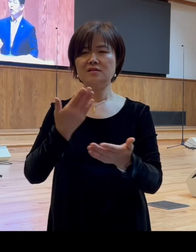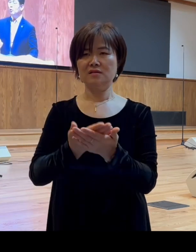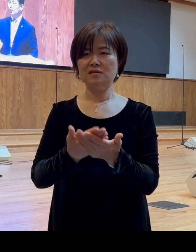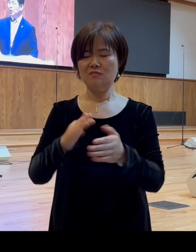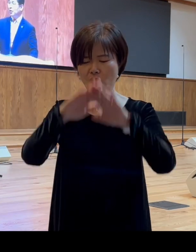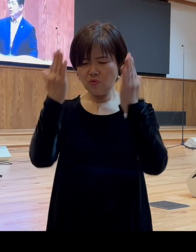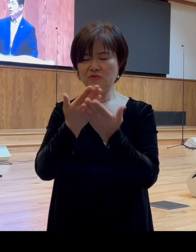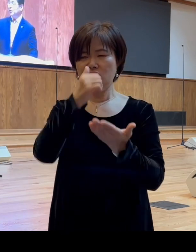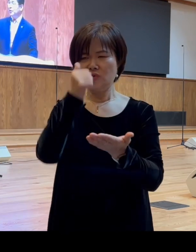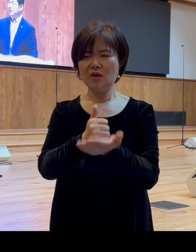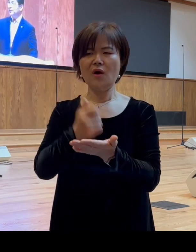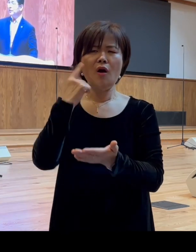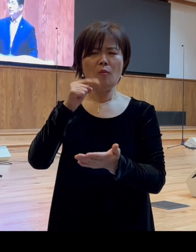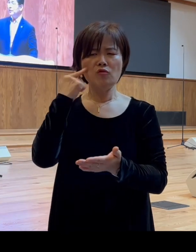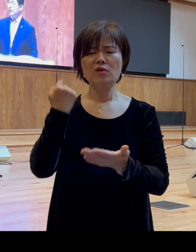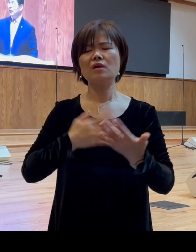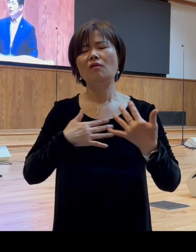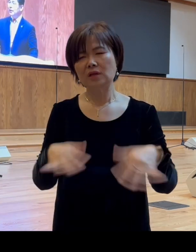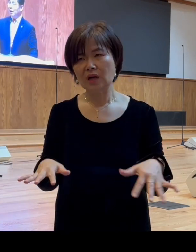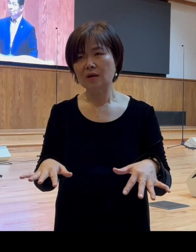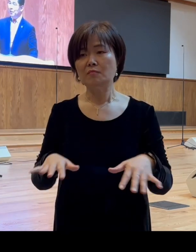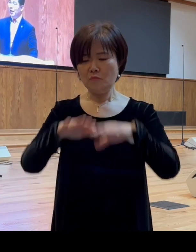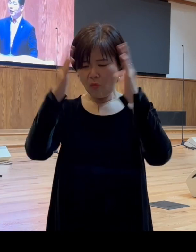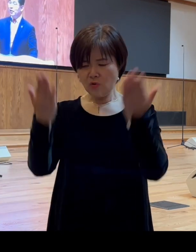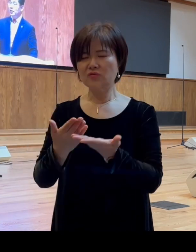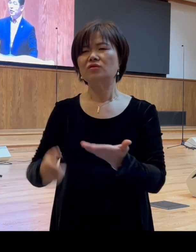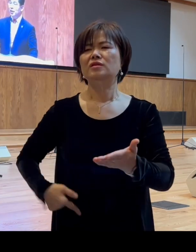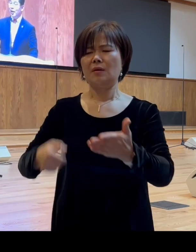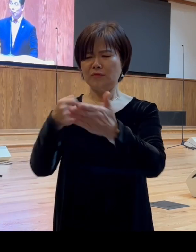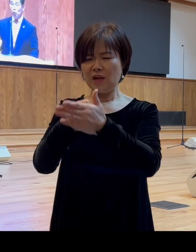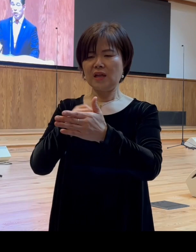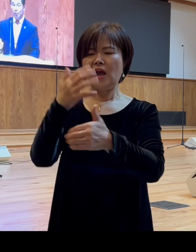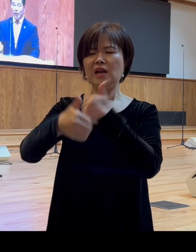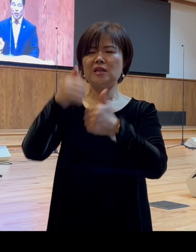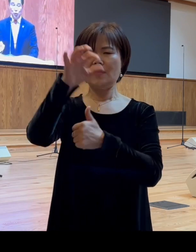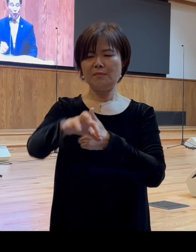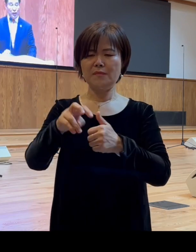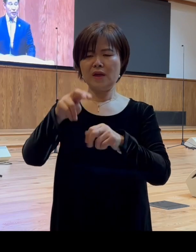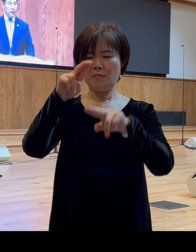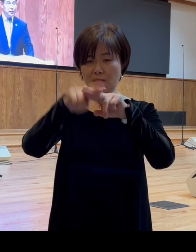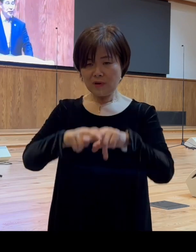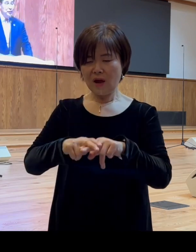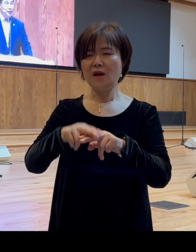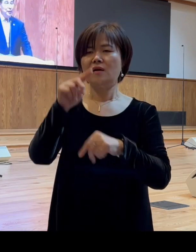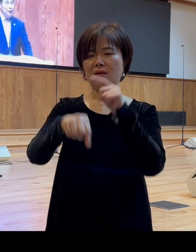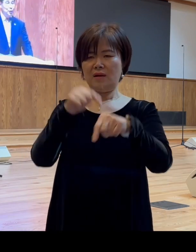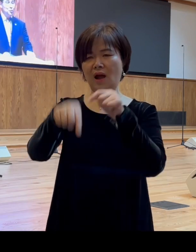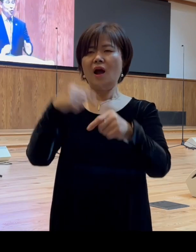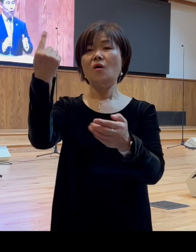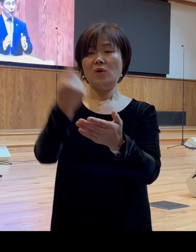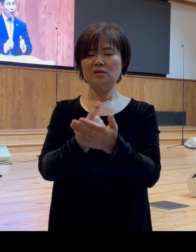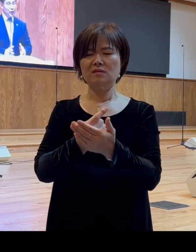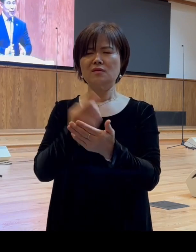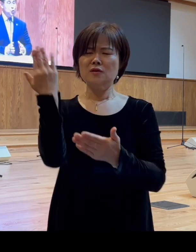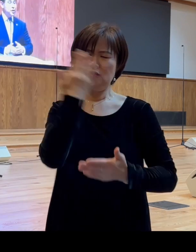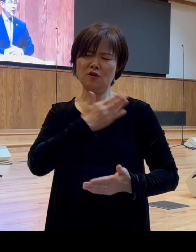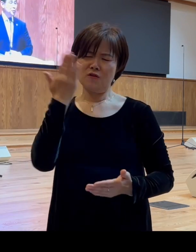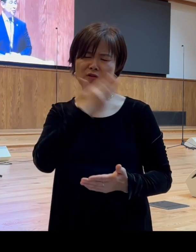연약함을 담대하게 그 은혜의 보좌 앞에 가지고 나아가 그럼 정결하게 죄사함을 받는